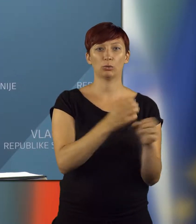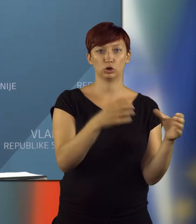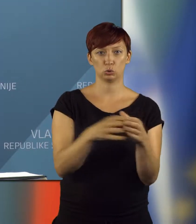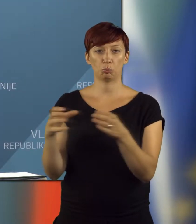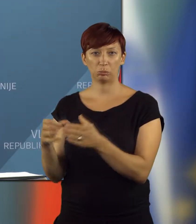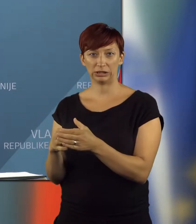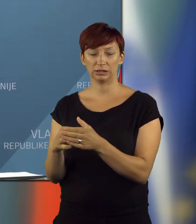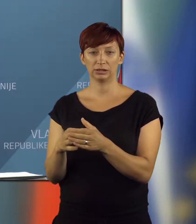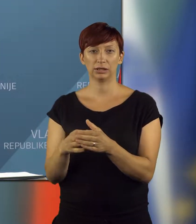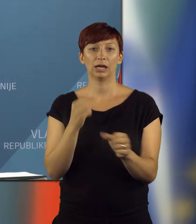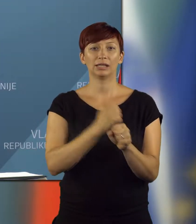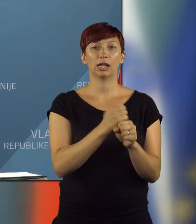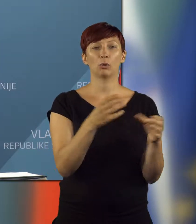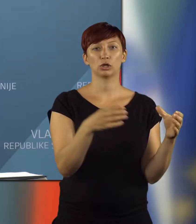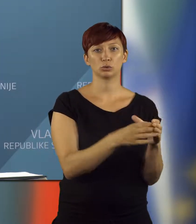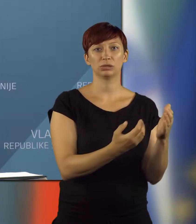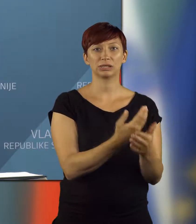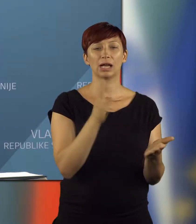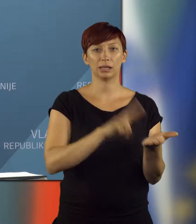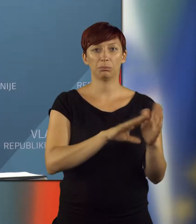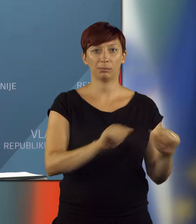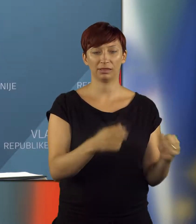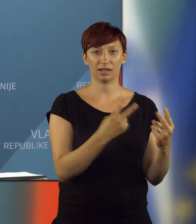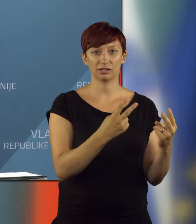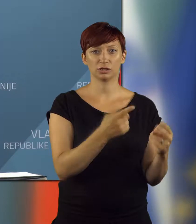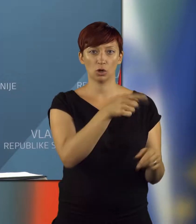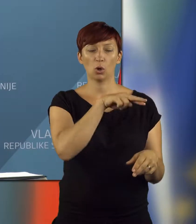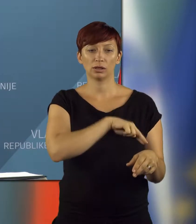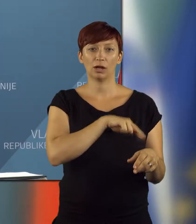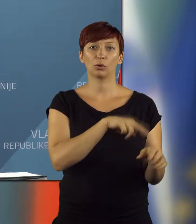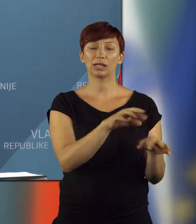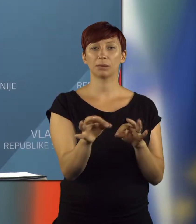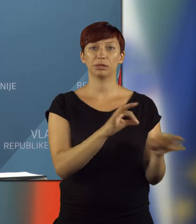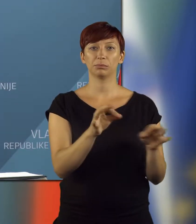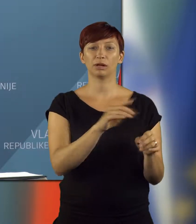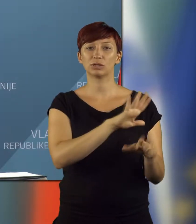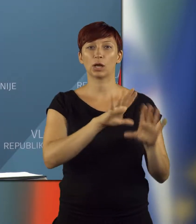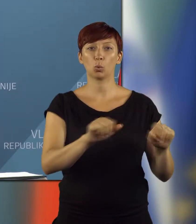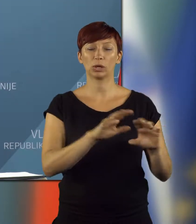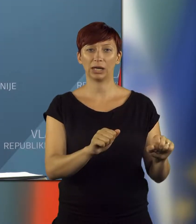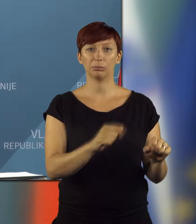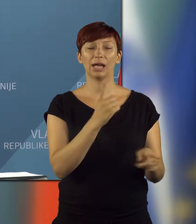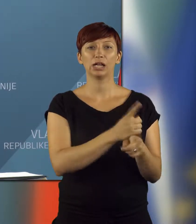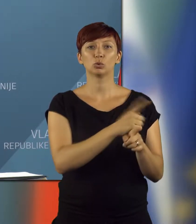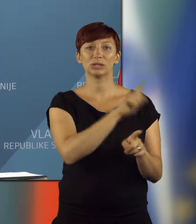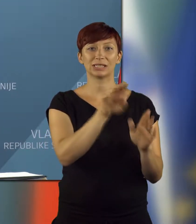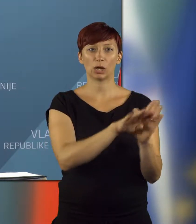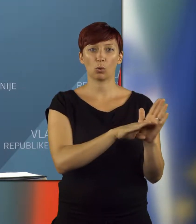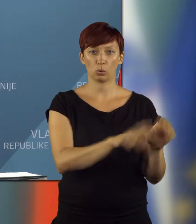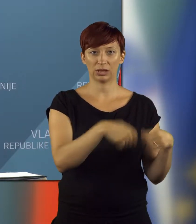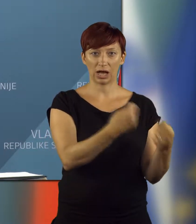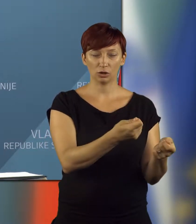delovni skupini, torej delovna skupina za implementacijo, katera naloga je, da pripravi vse ukrepe in pa tudi